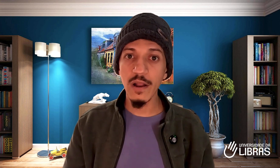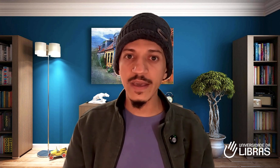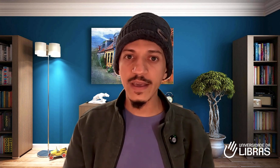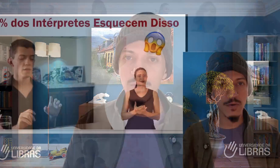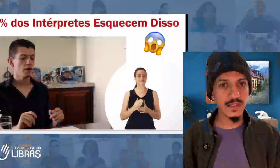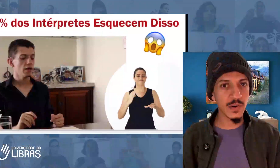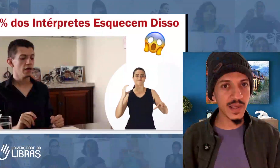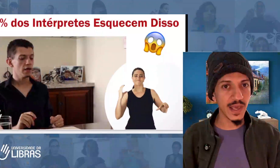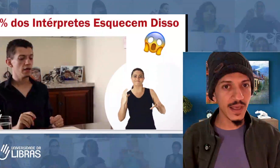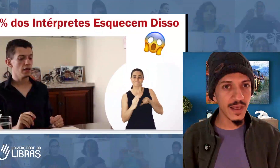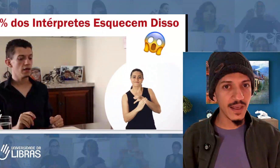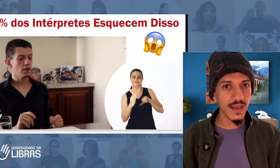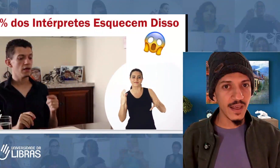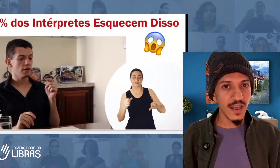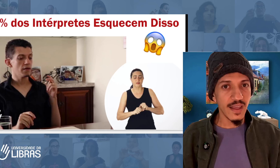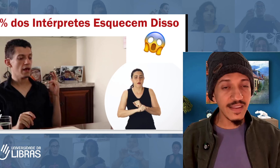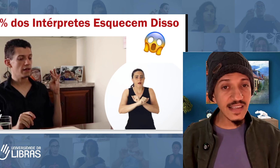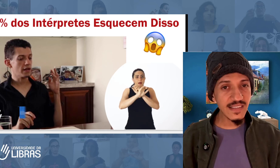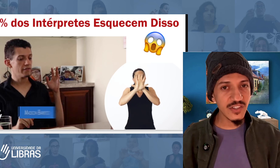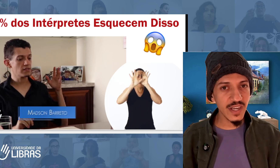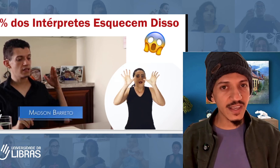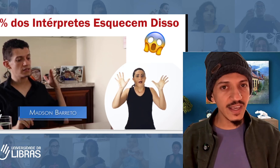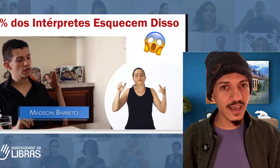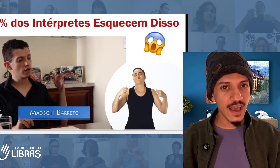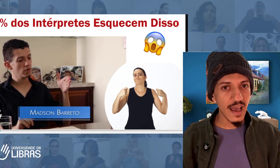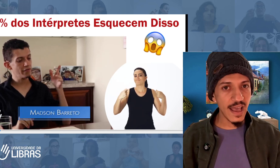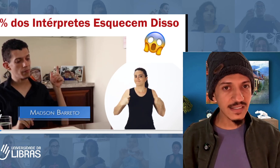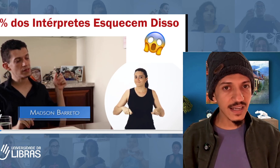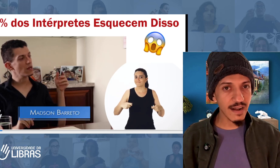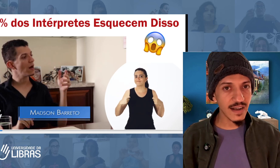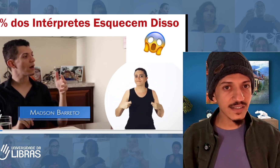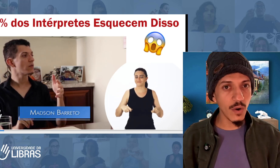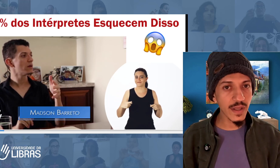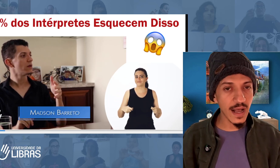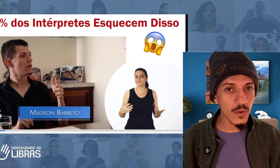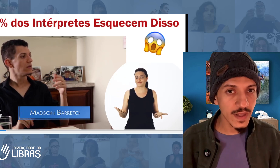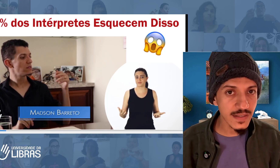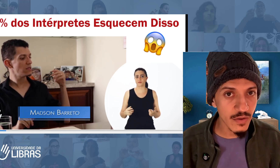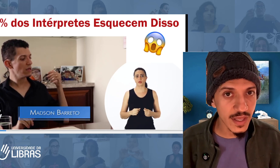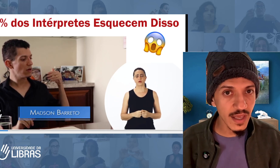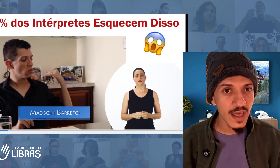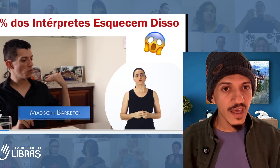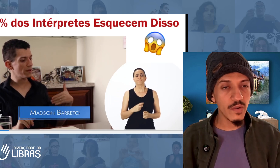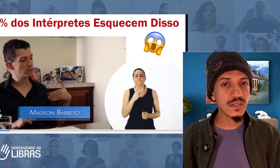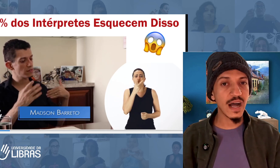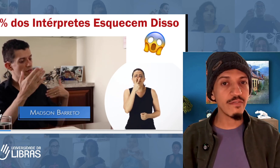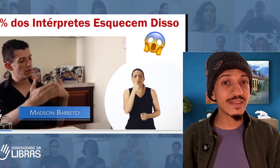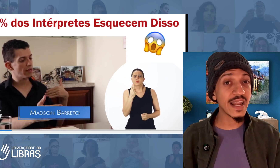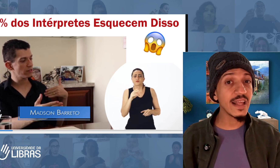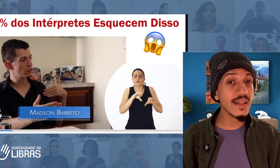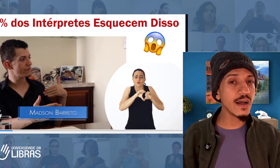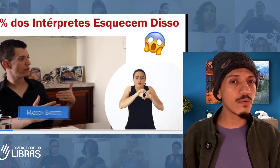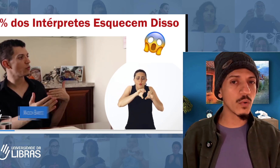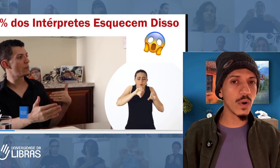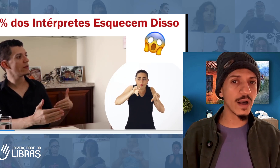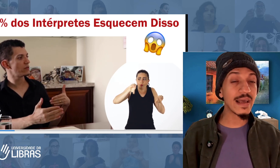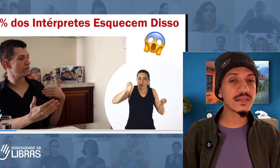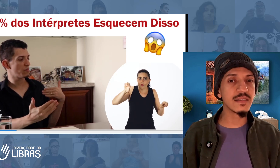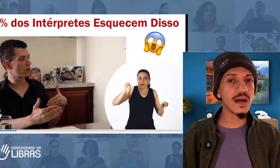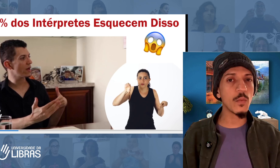aconteceu aqui. Nesse dia aqui, essa gravação que está acontecendo aqui, eu estava treinando a Luana, ensinando para